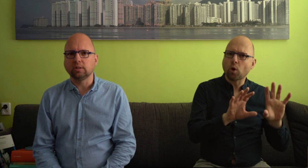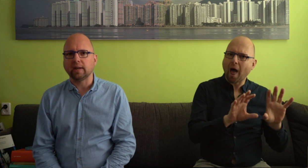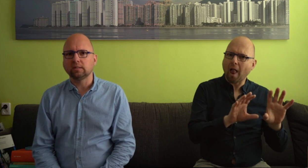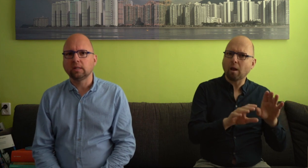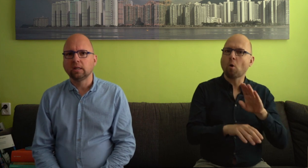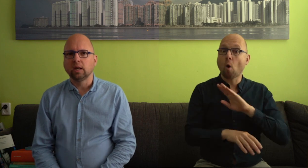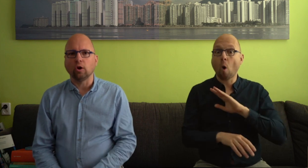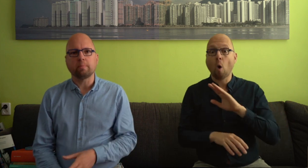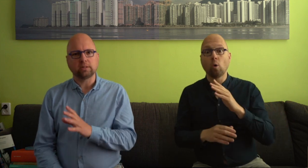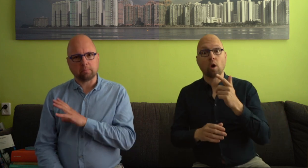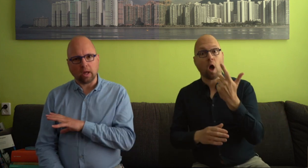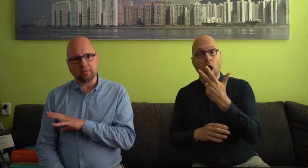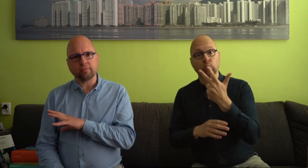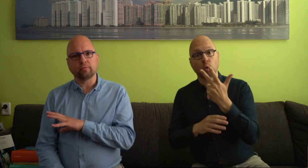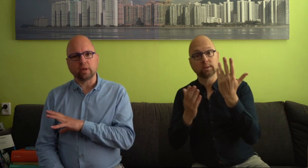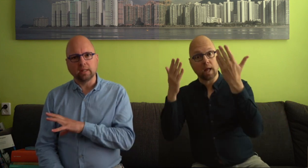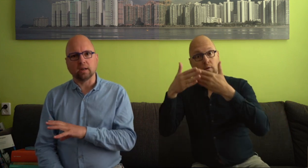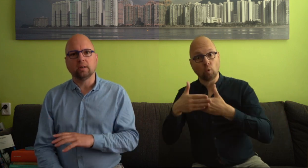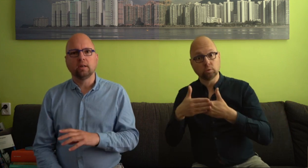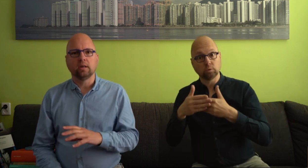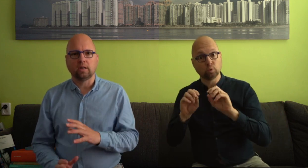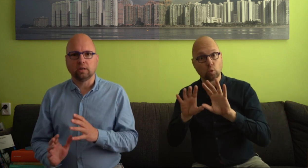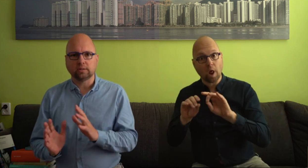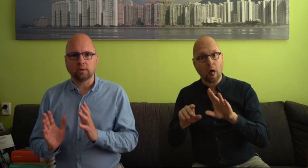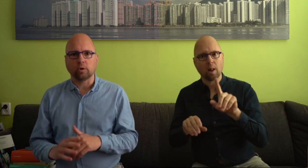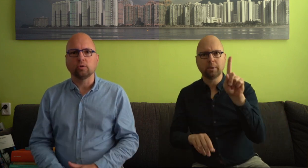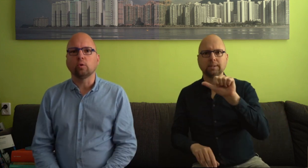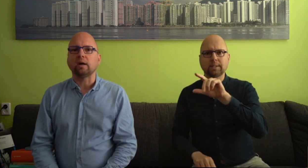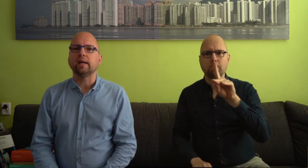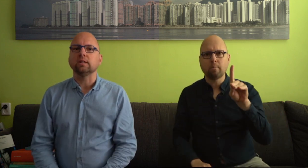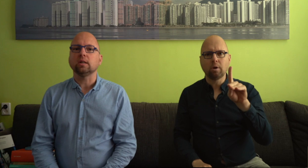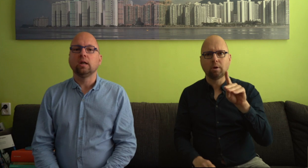u misschien weet. En ook bij ZEP Live, voor kinderen, is tegenwoordig een tolk aanwezig.